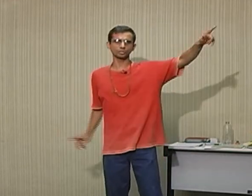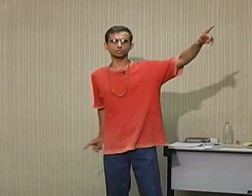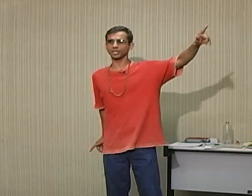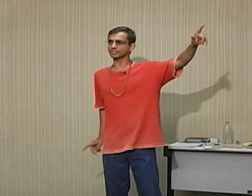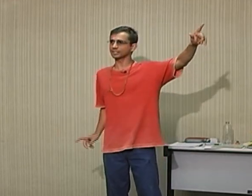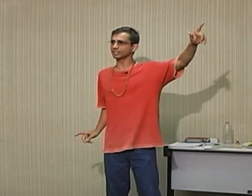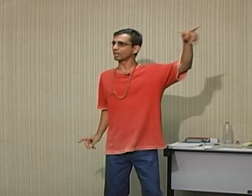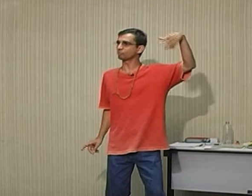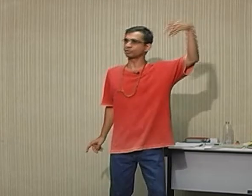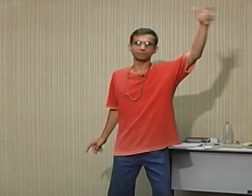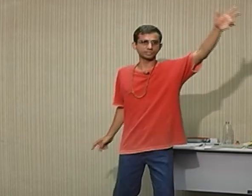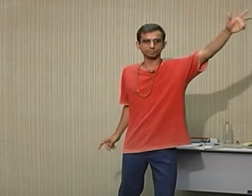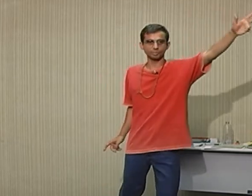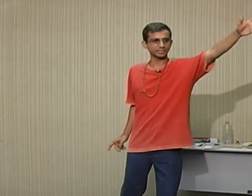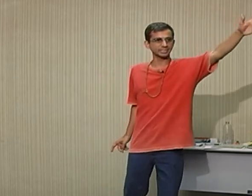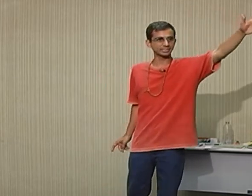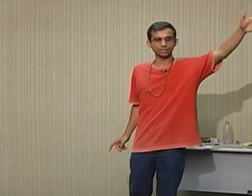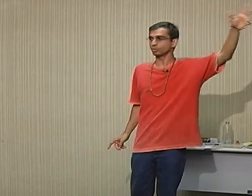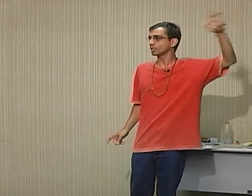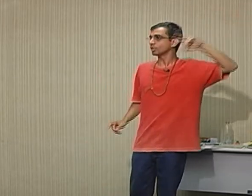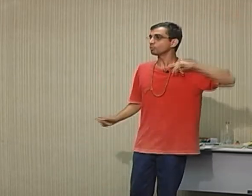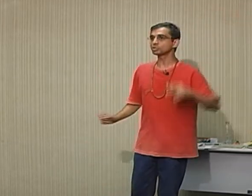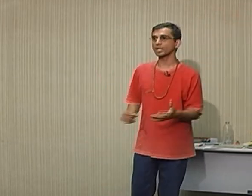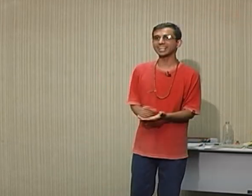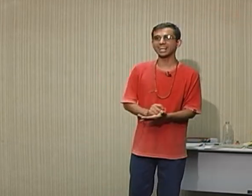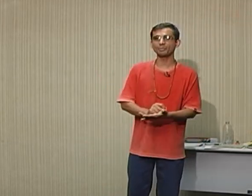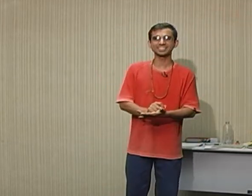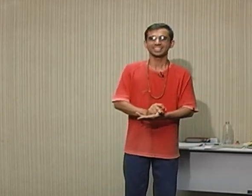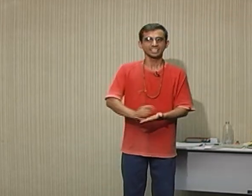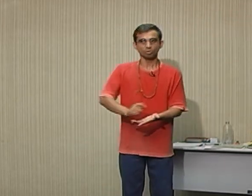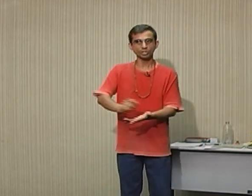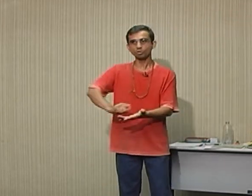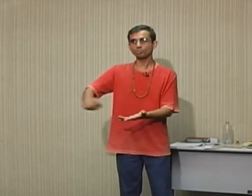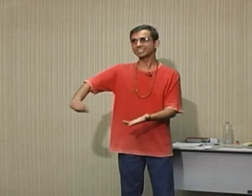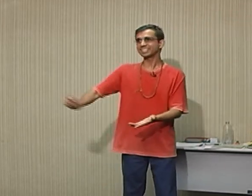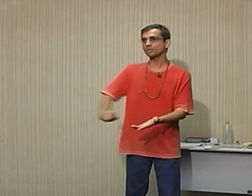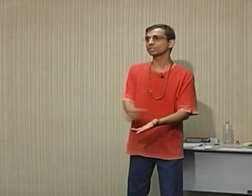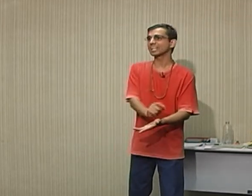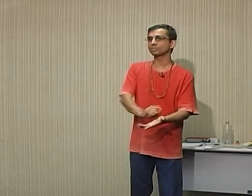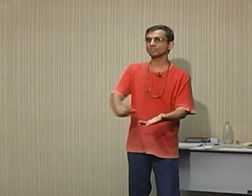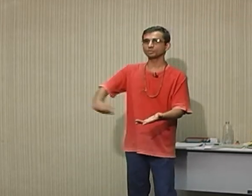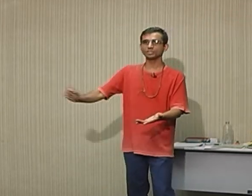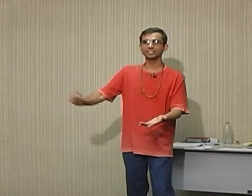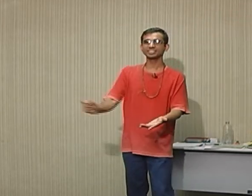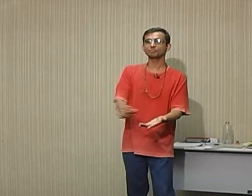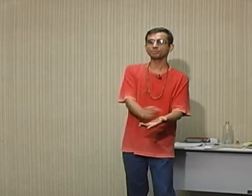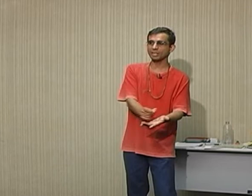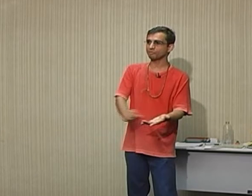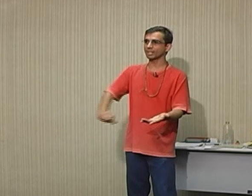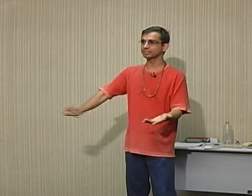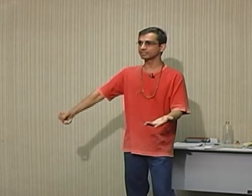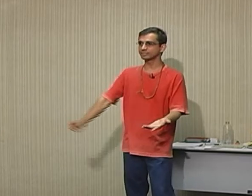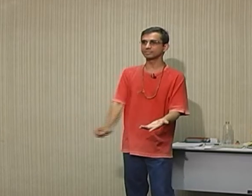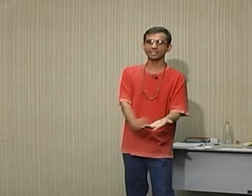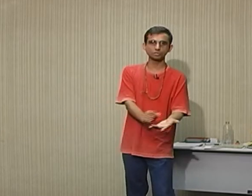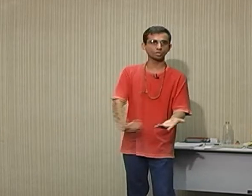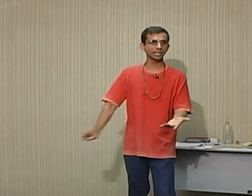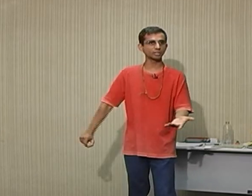de histórias aí, eu fui ver uma apresentação. Uma história legal, mas quando eu comecei a anotar, que eu estava anotando, assim, a primeira fala da história, eu